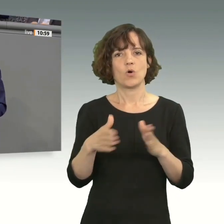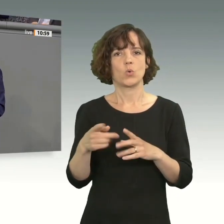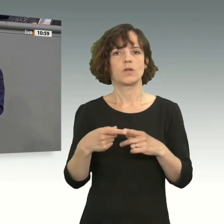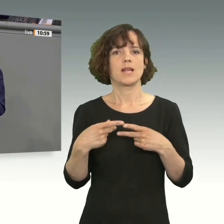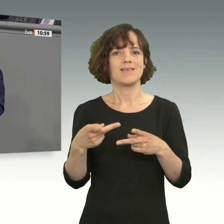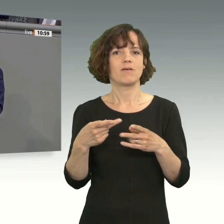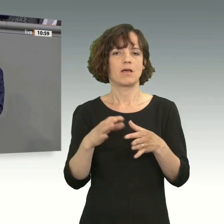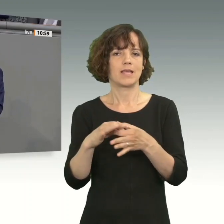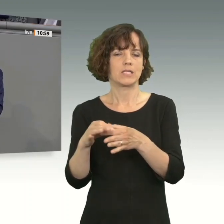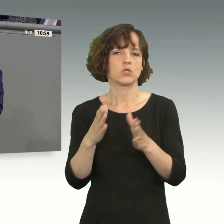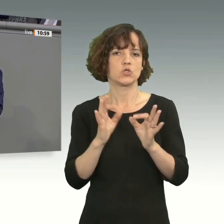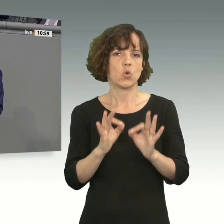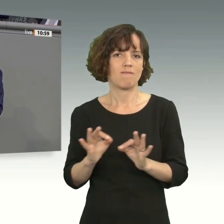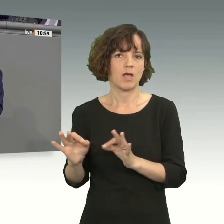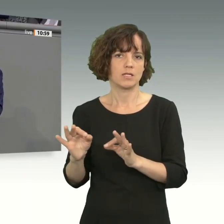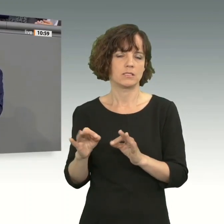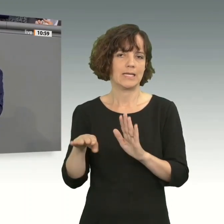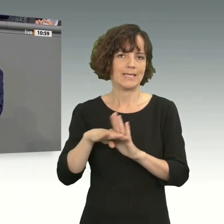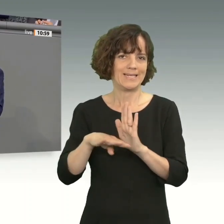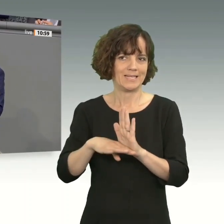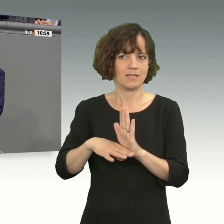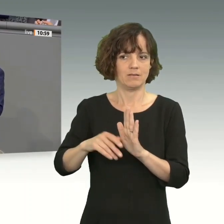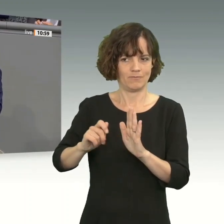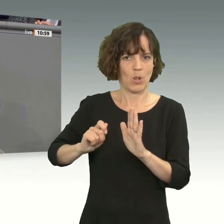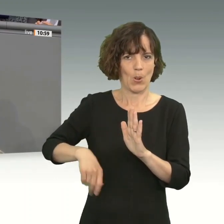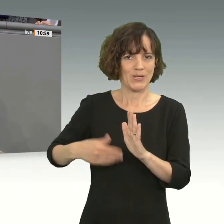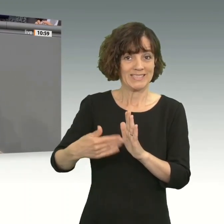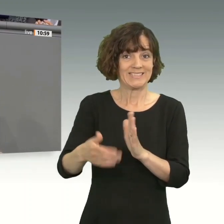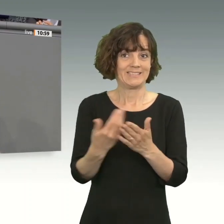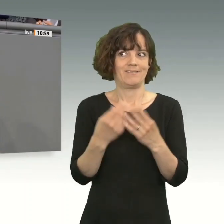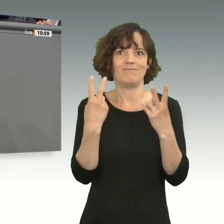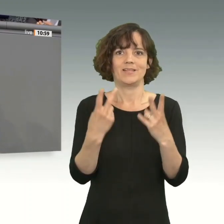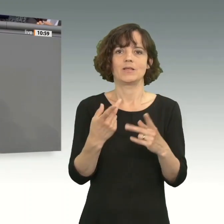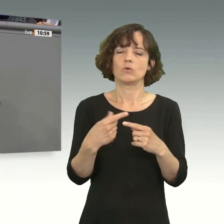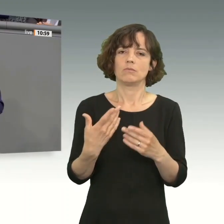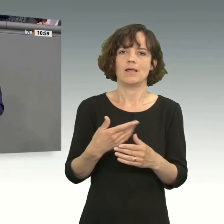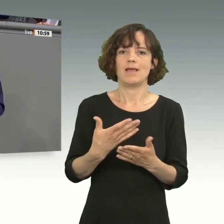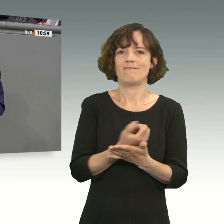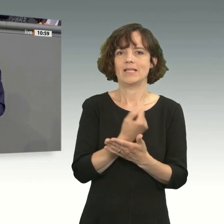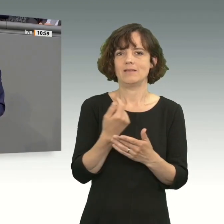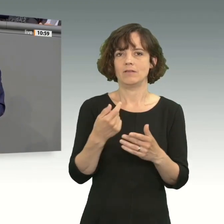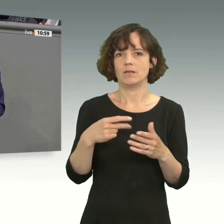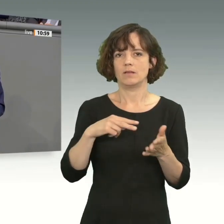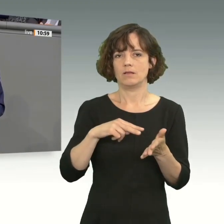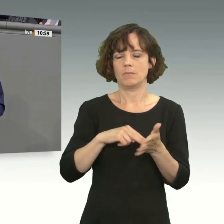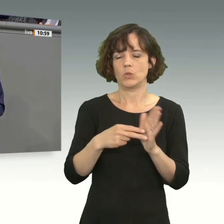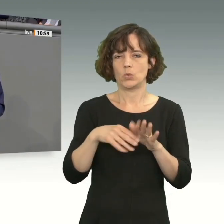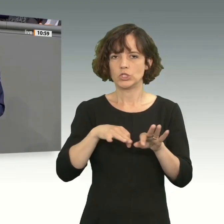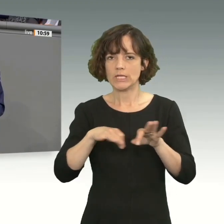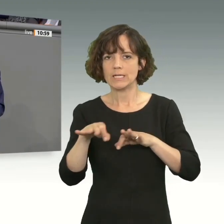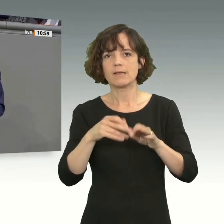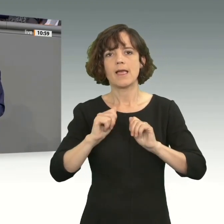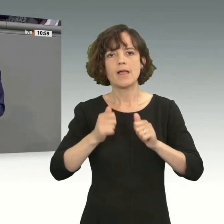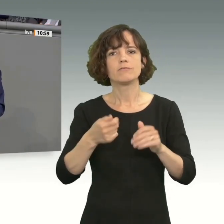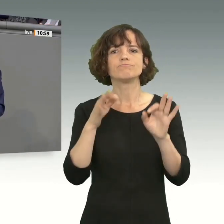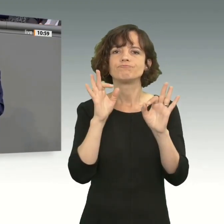-Sorgfaltsrichtlinie, die ja auch auf den Weg gebracht ist, sind wichtige und effektive Instrumente, die uns helfen, hier auch ein